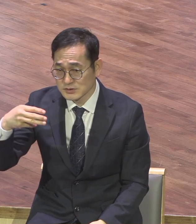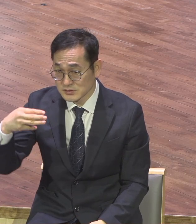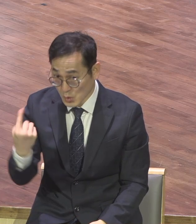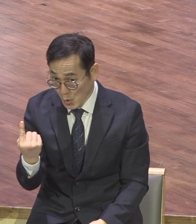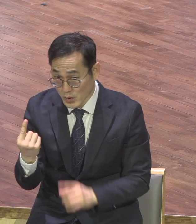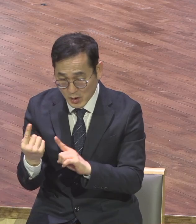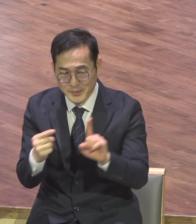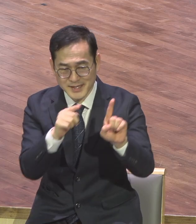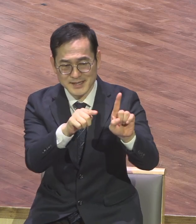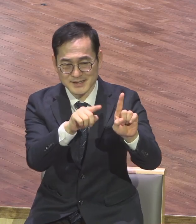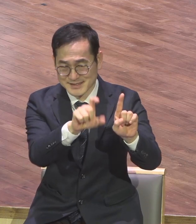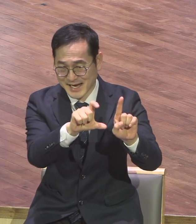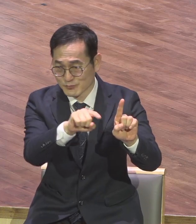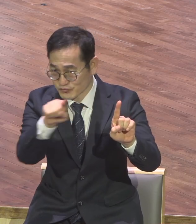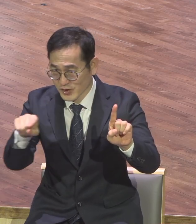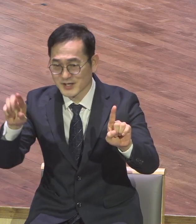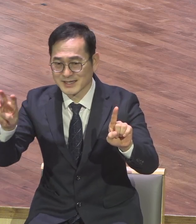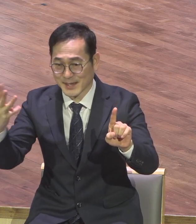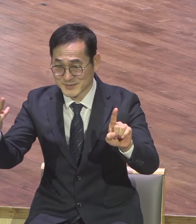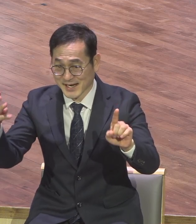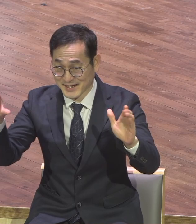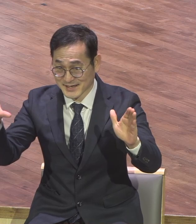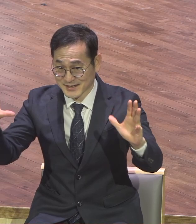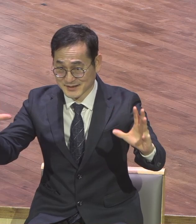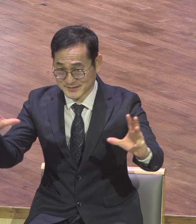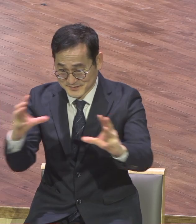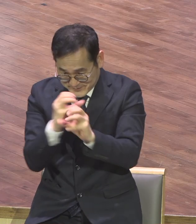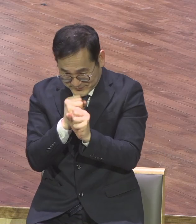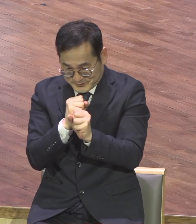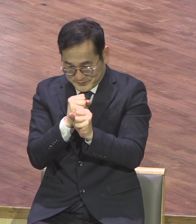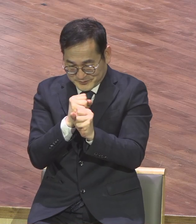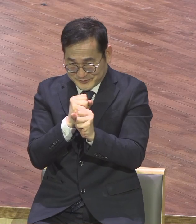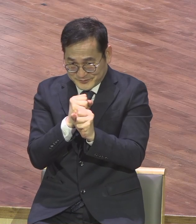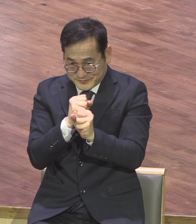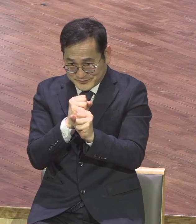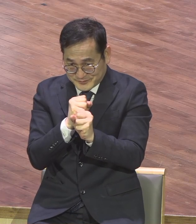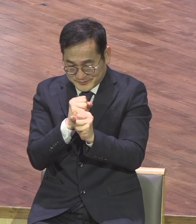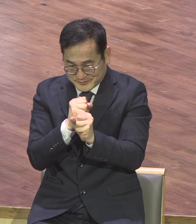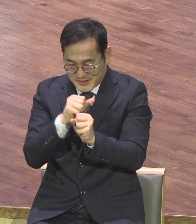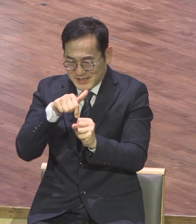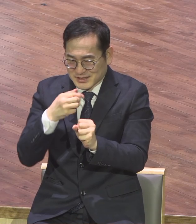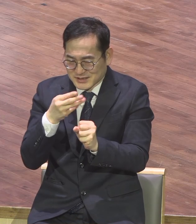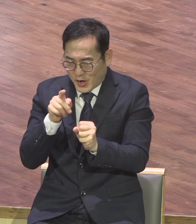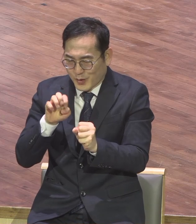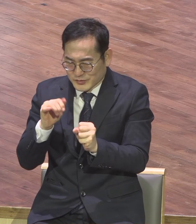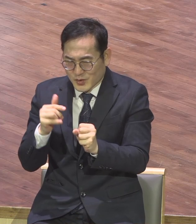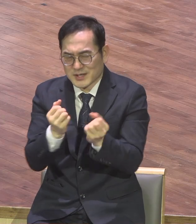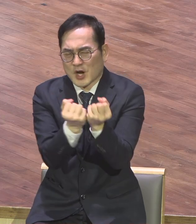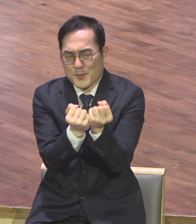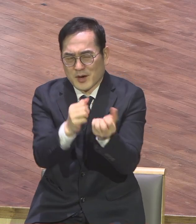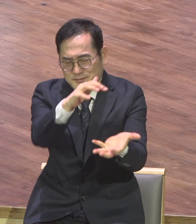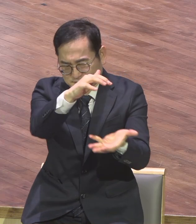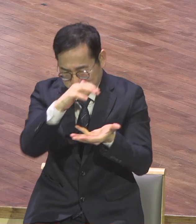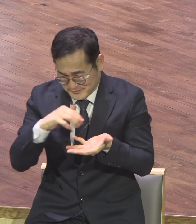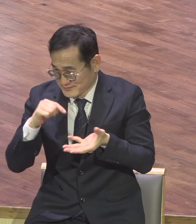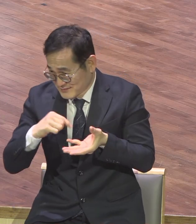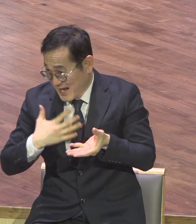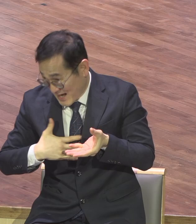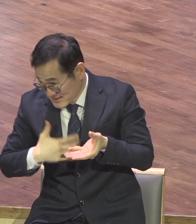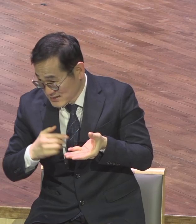3장 말씀 전체를 다 한마디로 표현한 것입니다 한마디로 1장부터 3장에 다 받았다